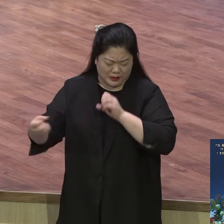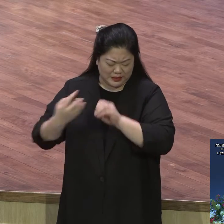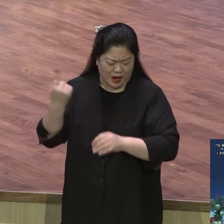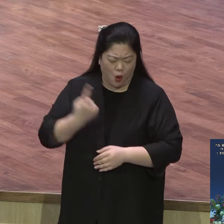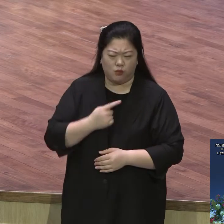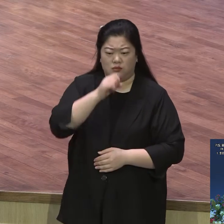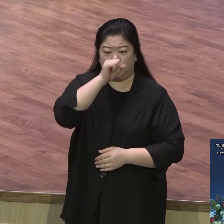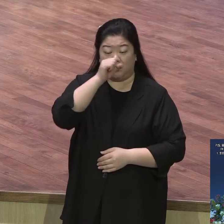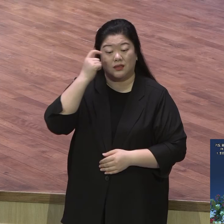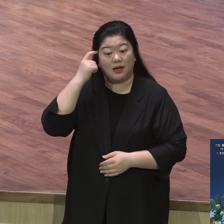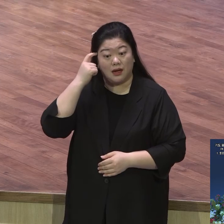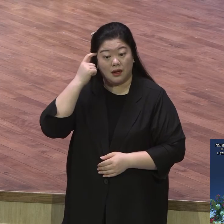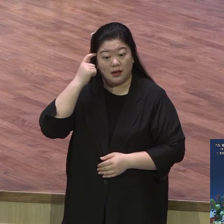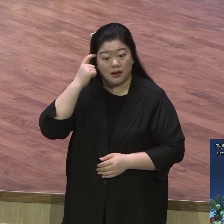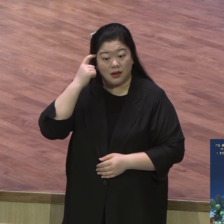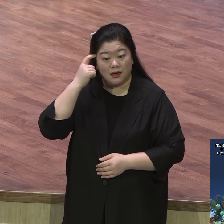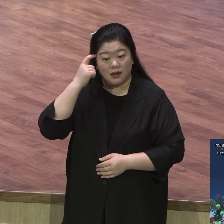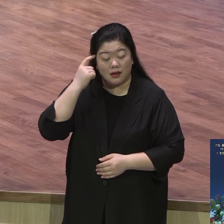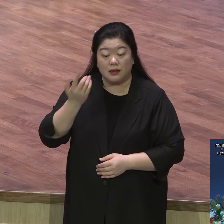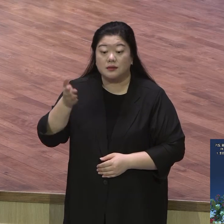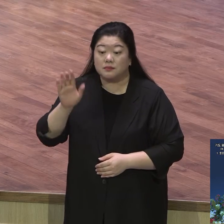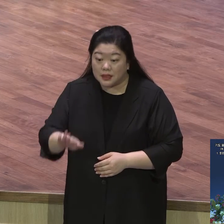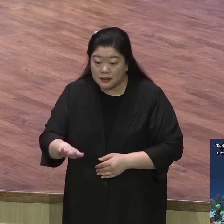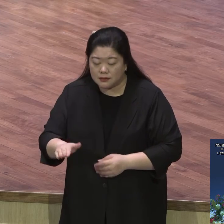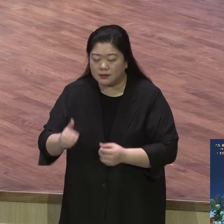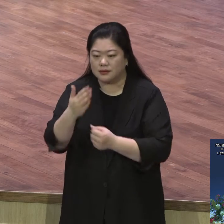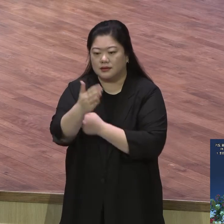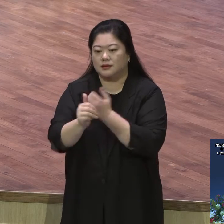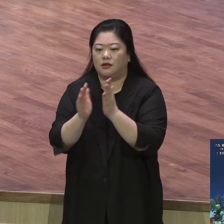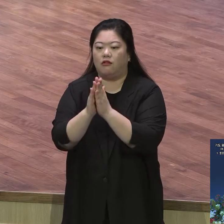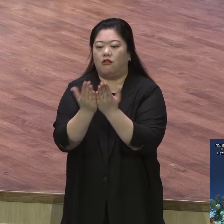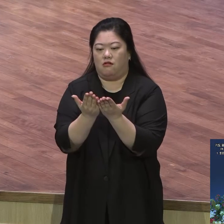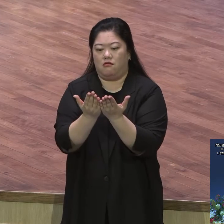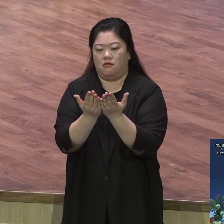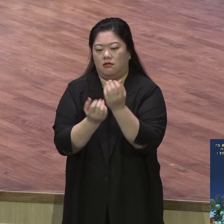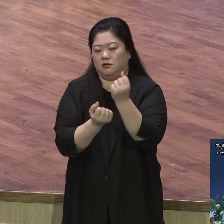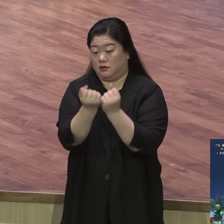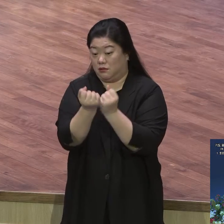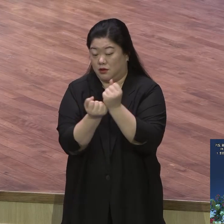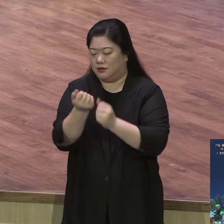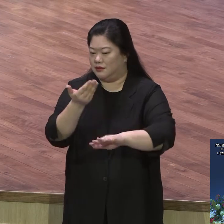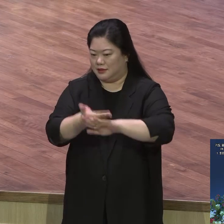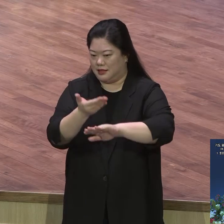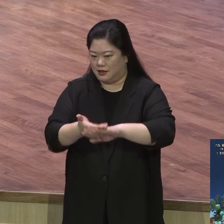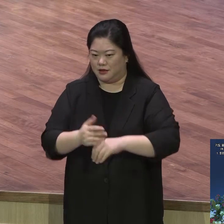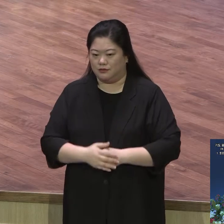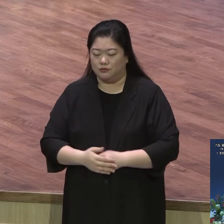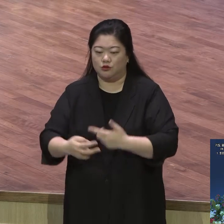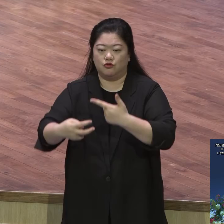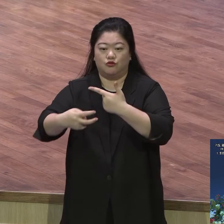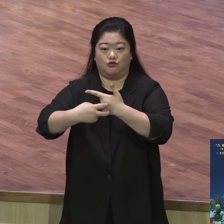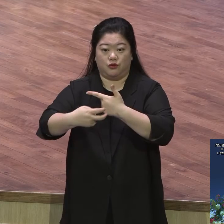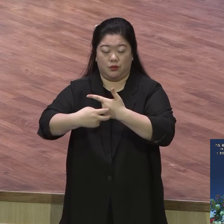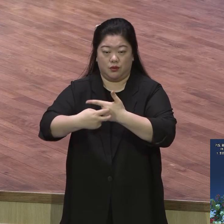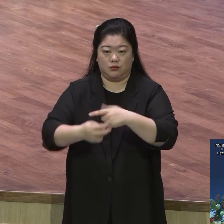다양한 기대에 대해서 성경은 어떻게 답을 주는가 그 답이 누가 보면 11장 13절에 나와 있습니다